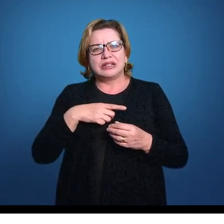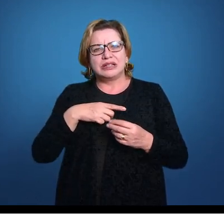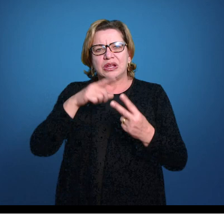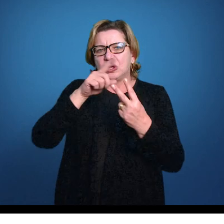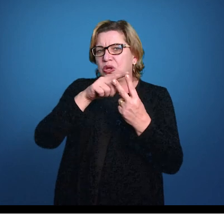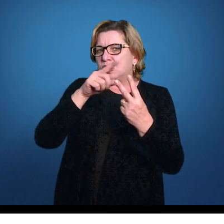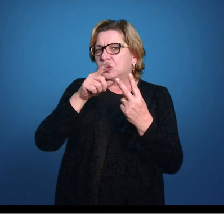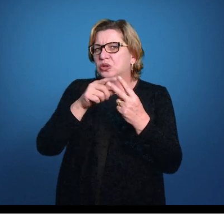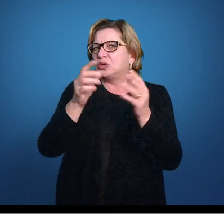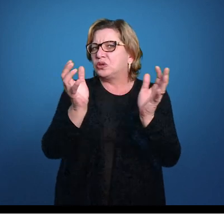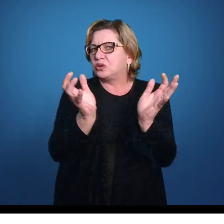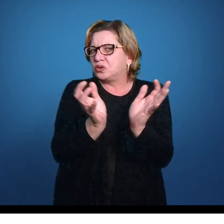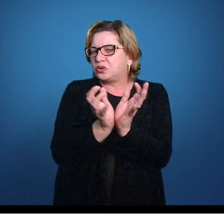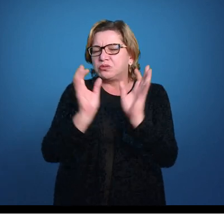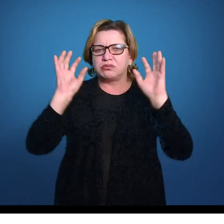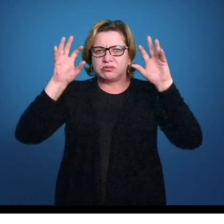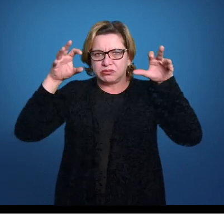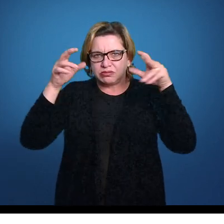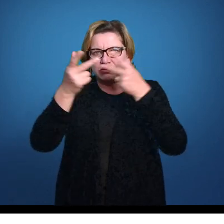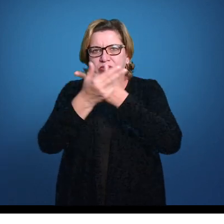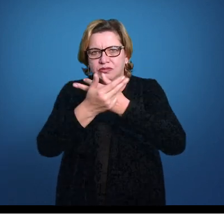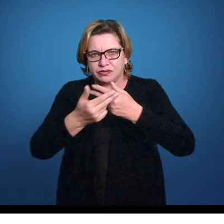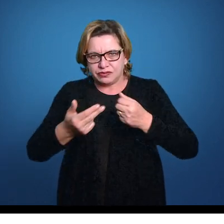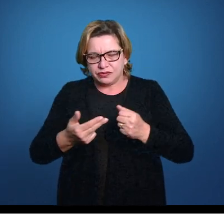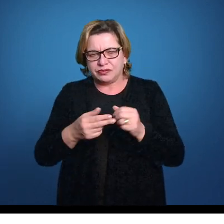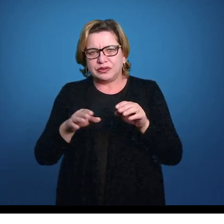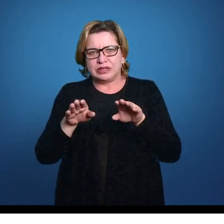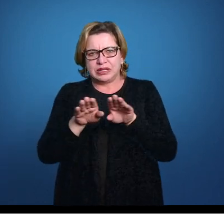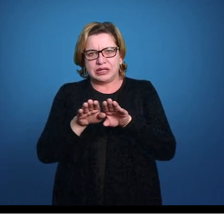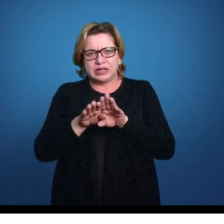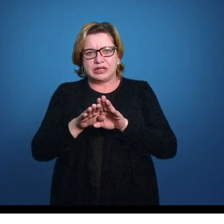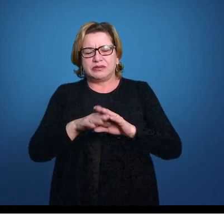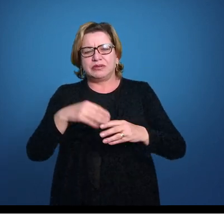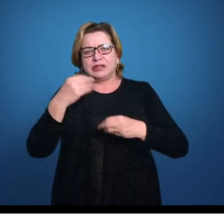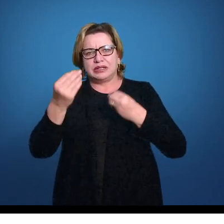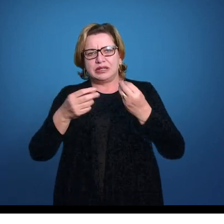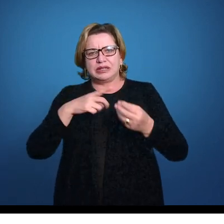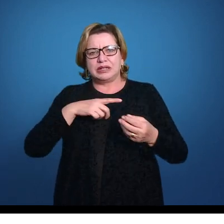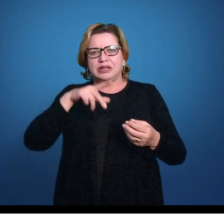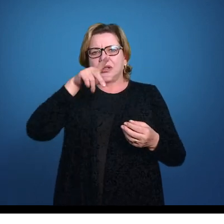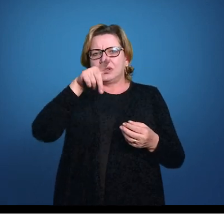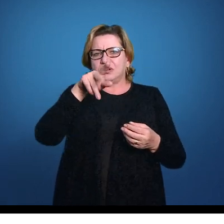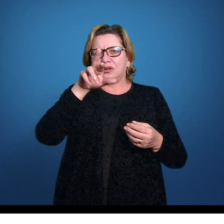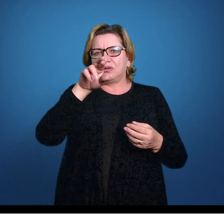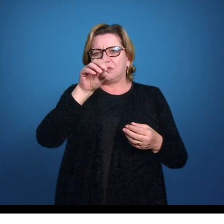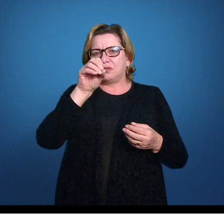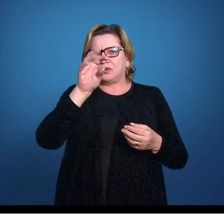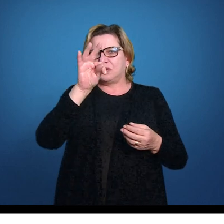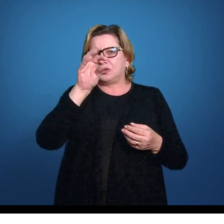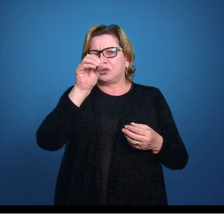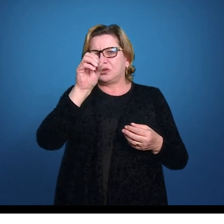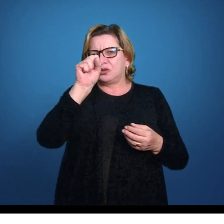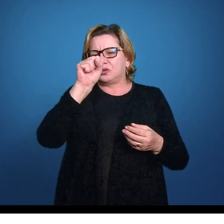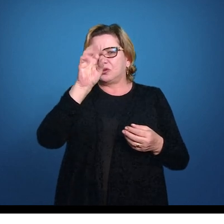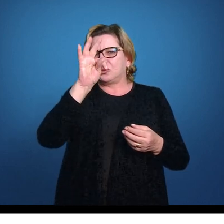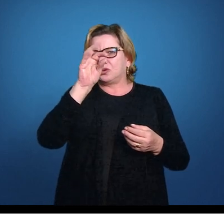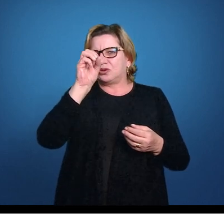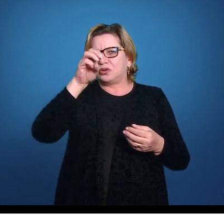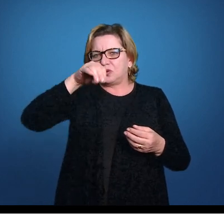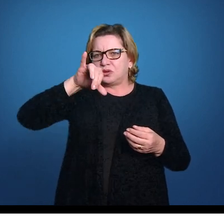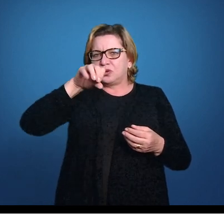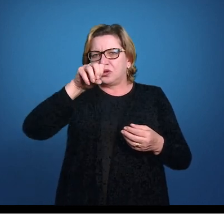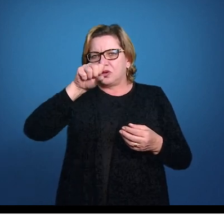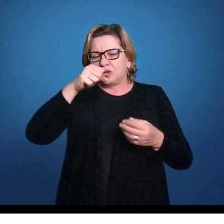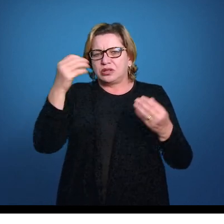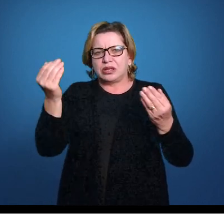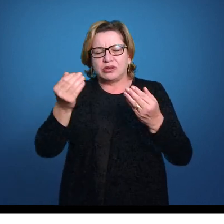grandes grupos de animais bilaterais, um grupo de animais protostômios, foram vistos na Zoologia 1 e agora na Zoologia 2 nós vamos